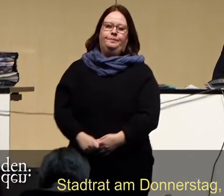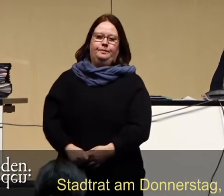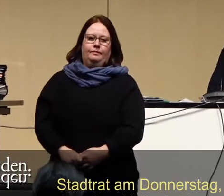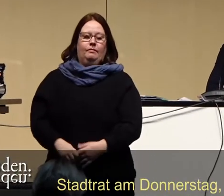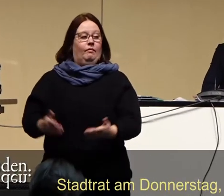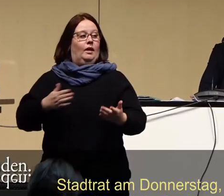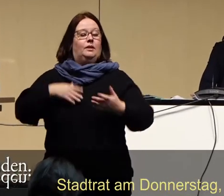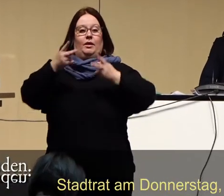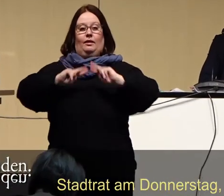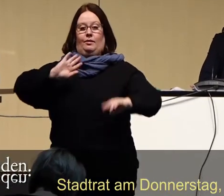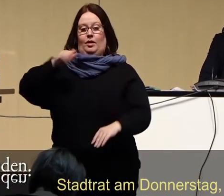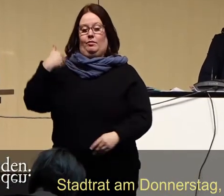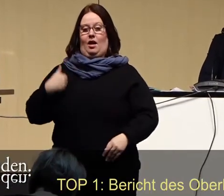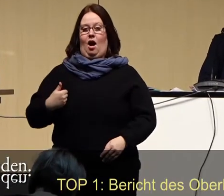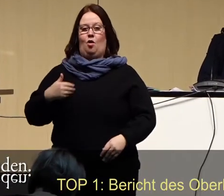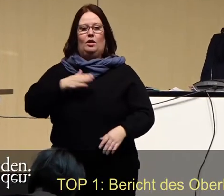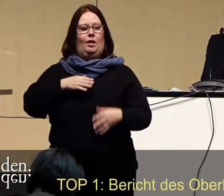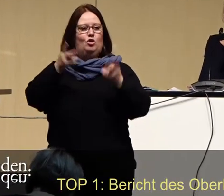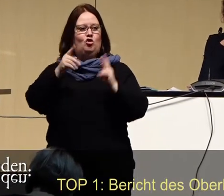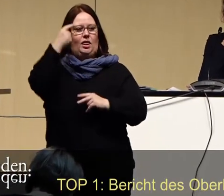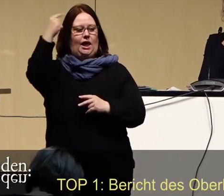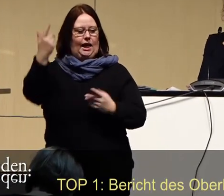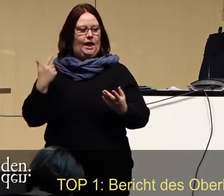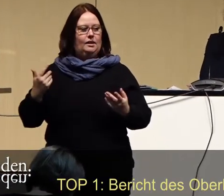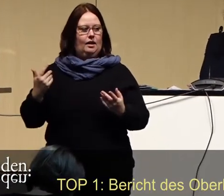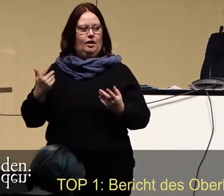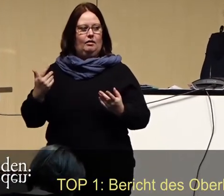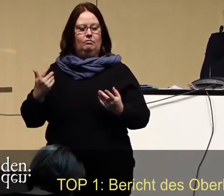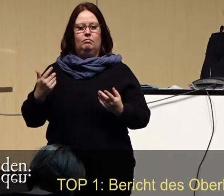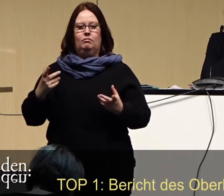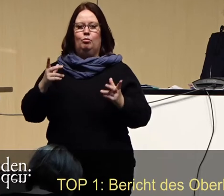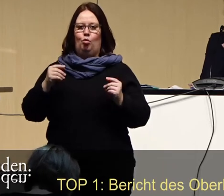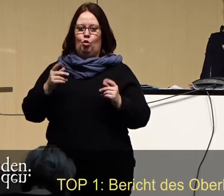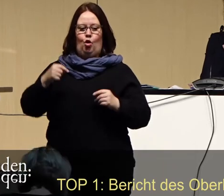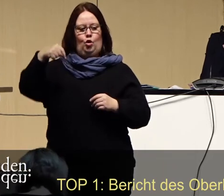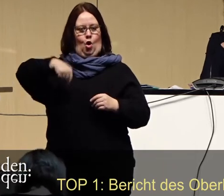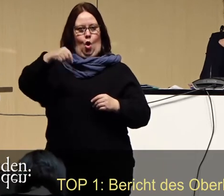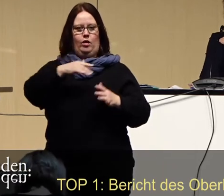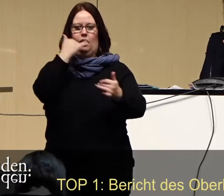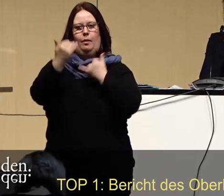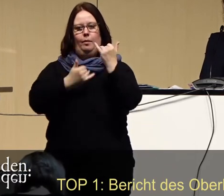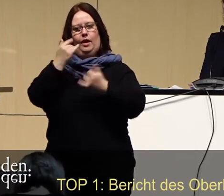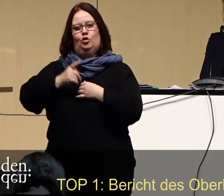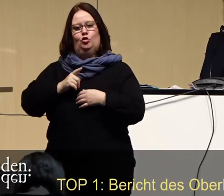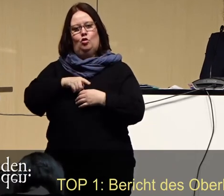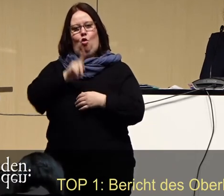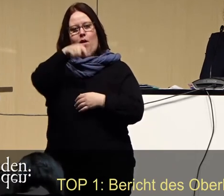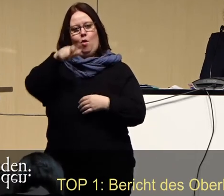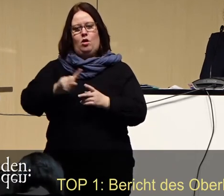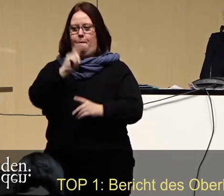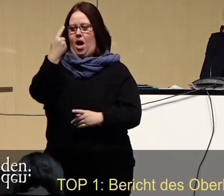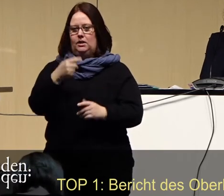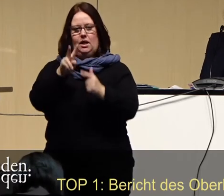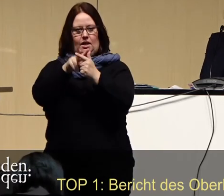Meine sehr geehrten Damen und Herren, verehrte Stadträtinnen und Stadträte, gestatten Sie mir heute unter dem Bericht des Oberbürgermeisters